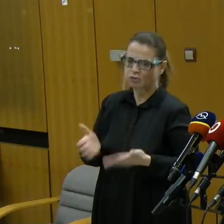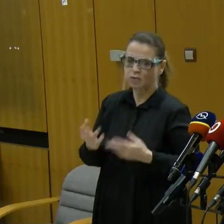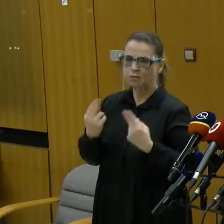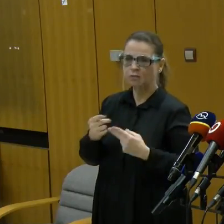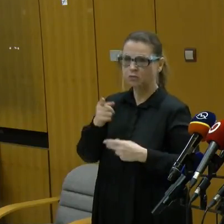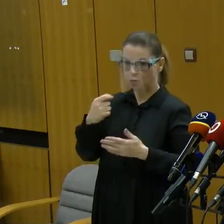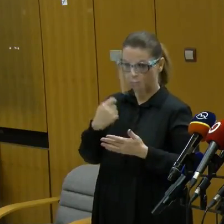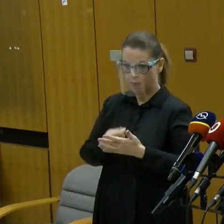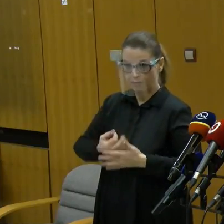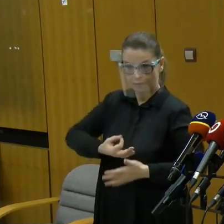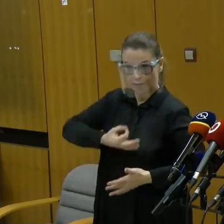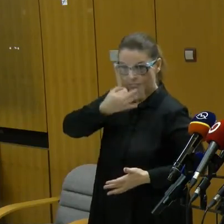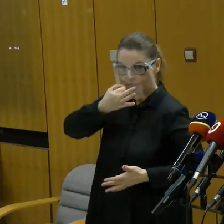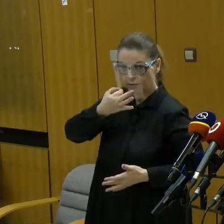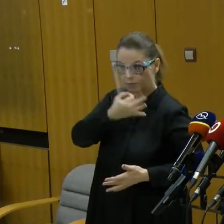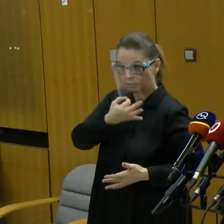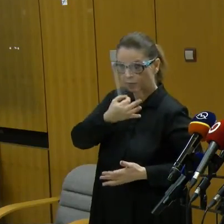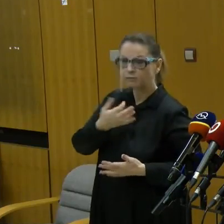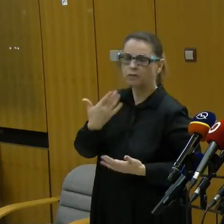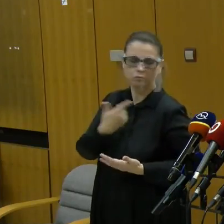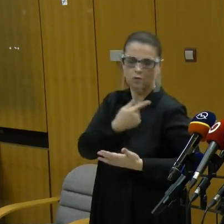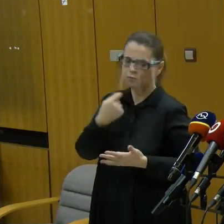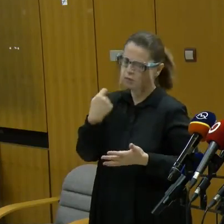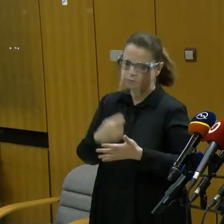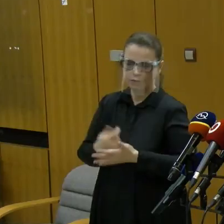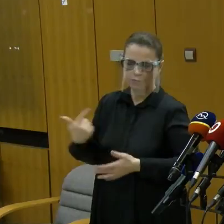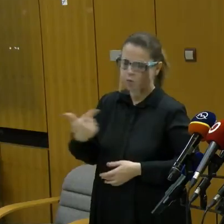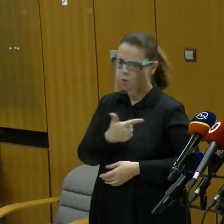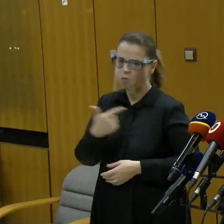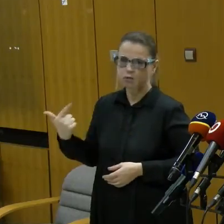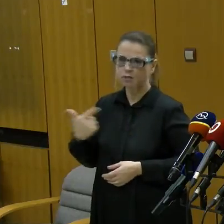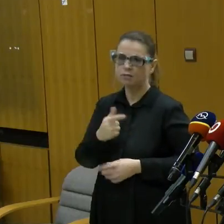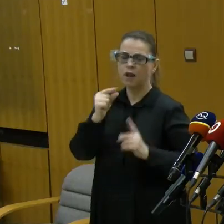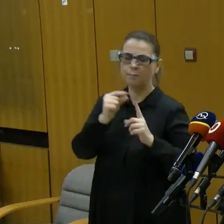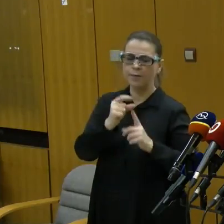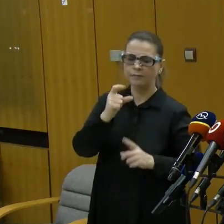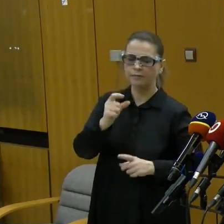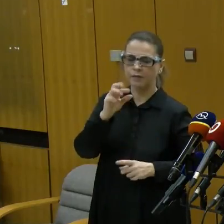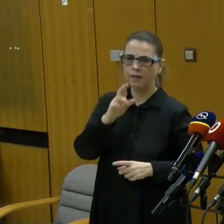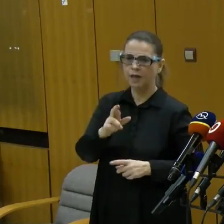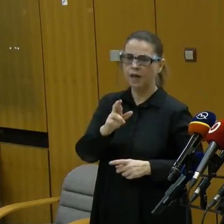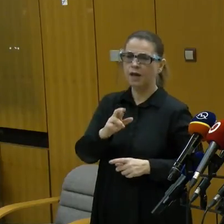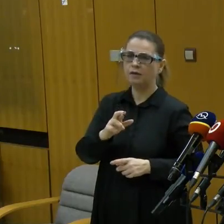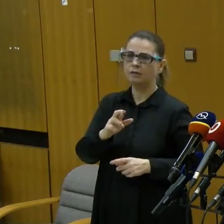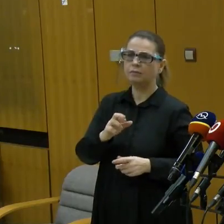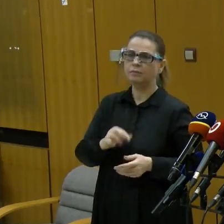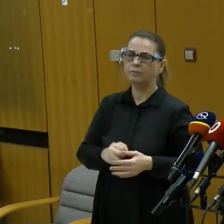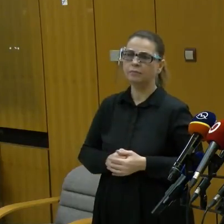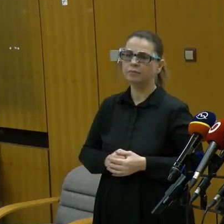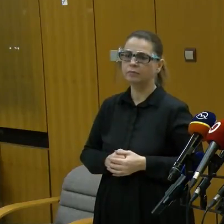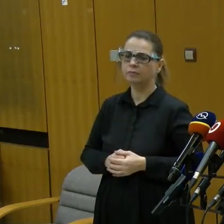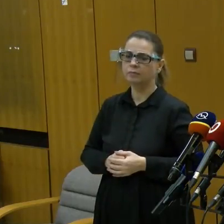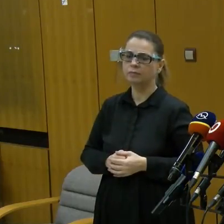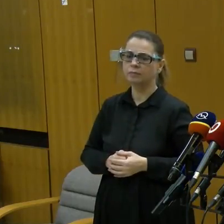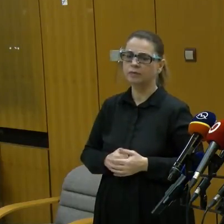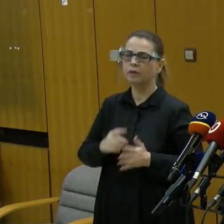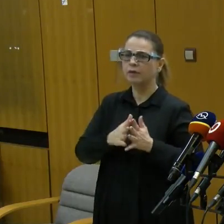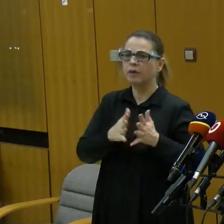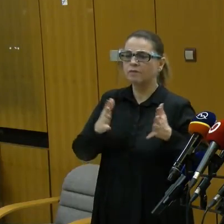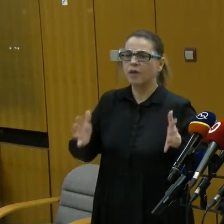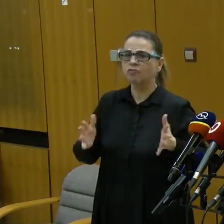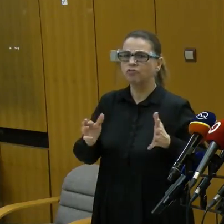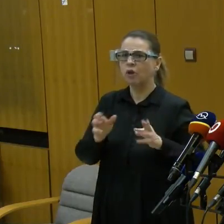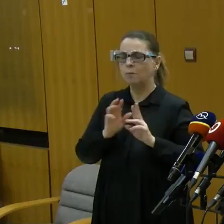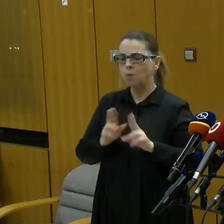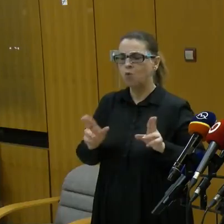o antipisných testov? To platí o obi dvoch typoch testov, len o PCR testov, je tam to okno, kedy zachyťa, že ste pozitívny väčšie.